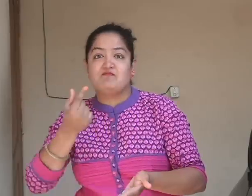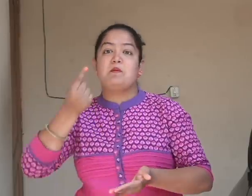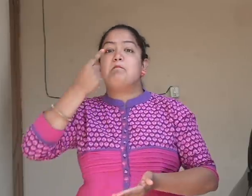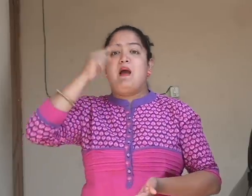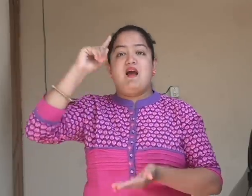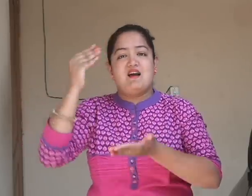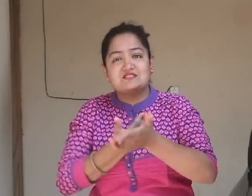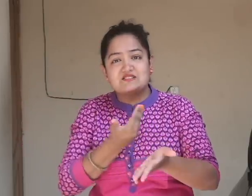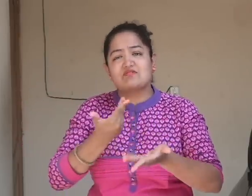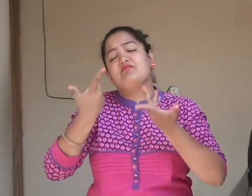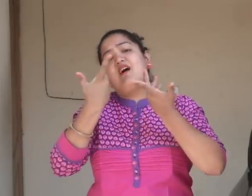झाल